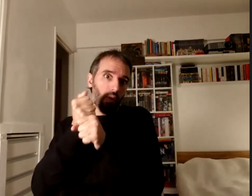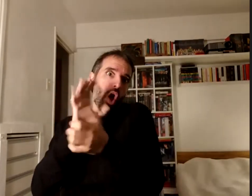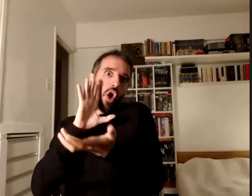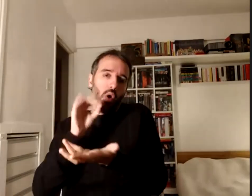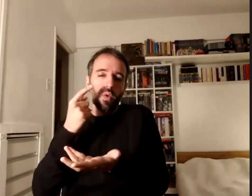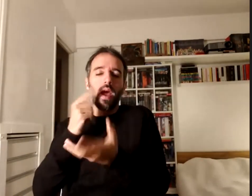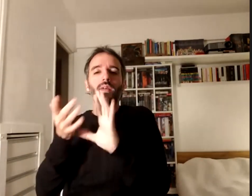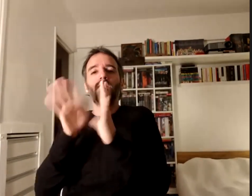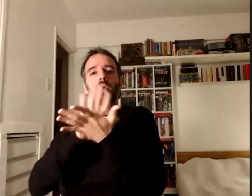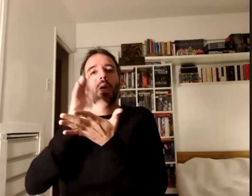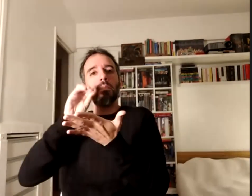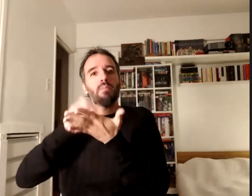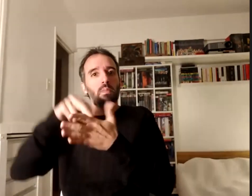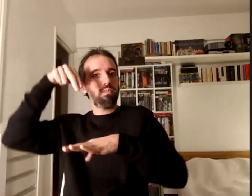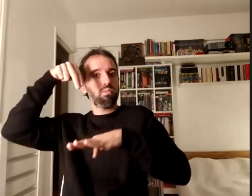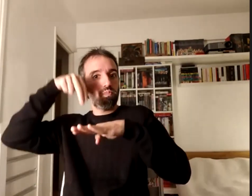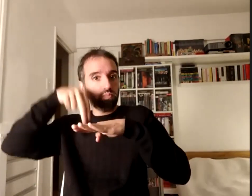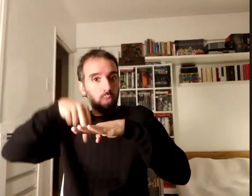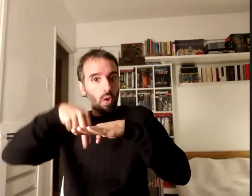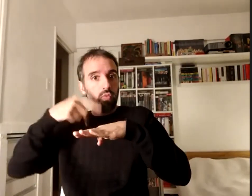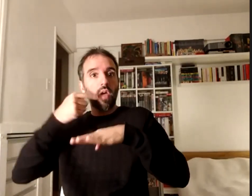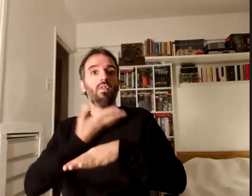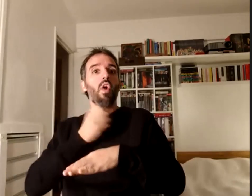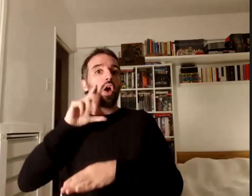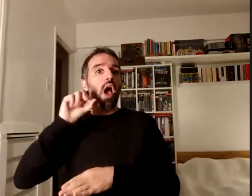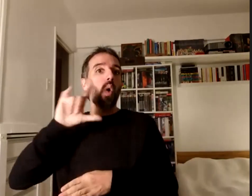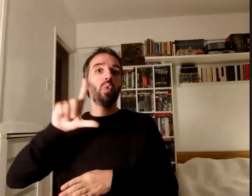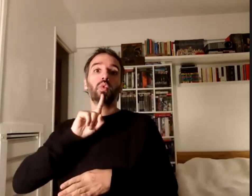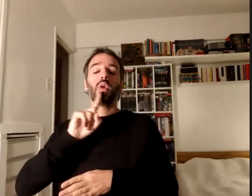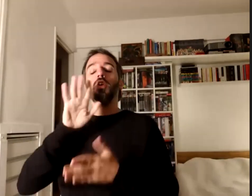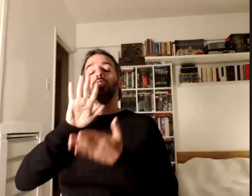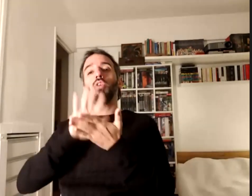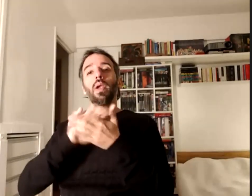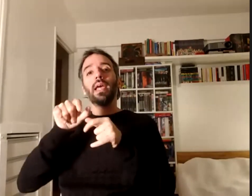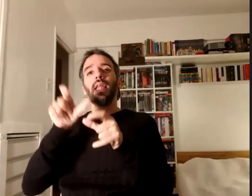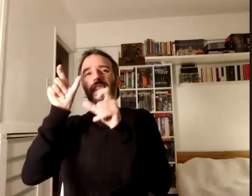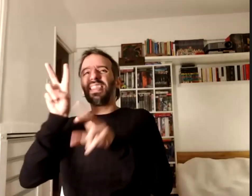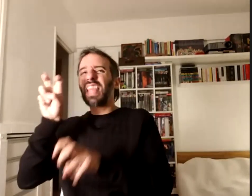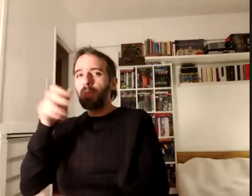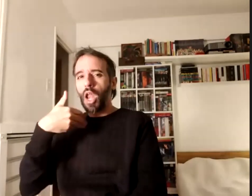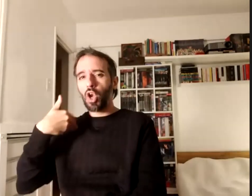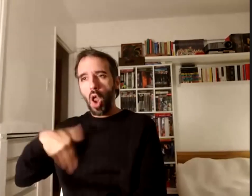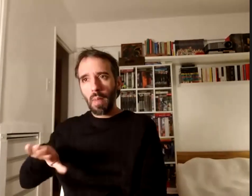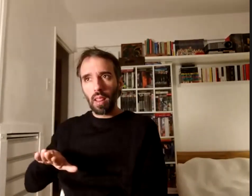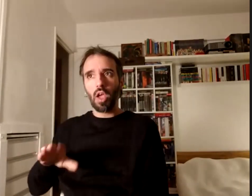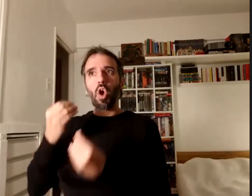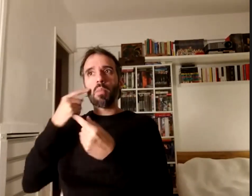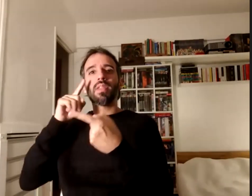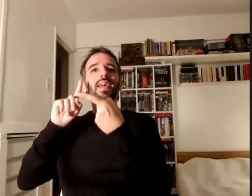contundente con Foucault que es este parámetro de normalidad cómo se vincula con en realidad